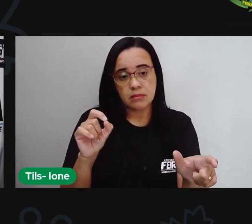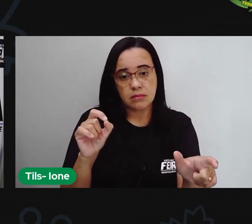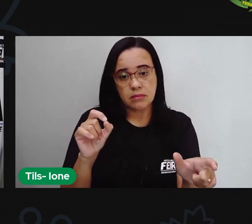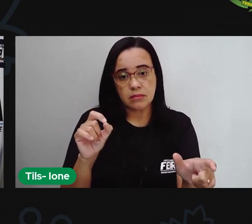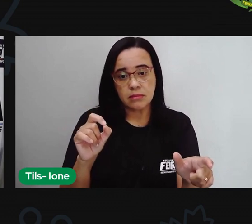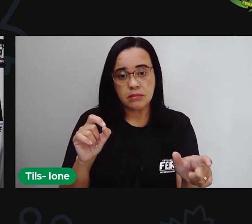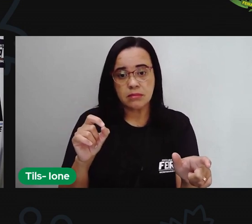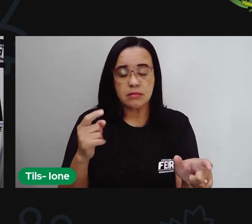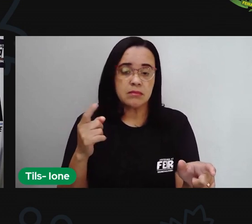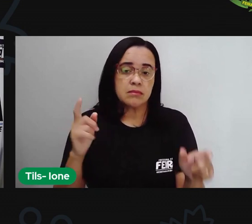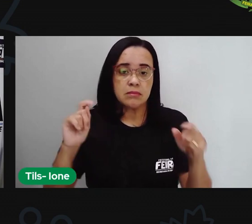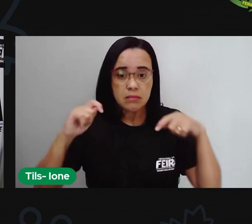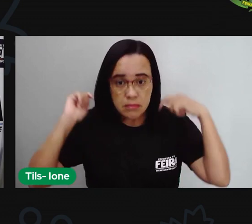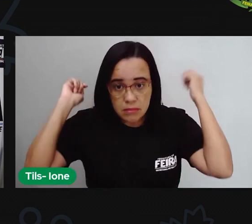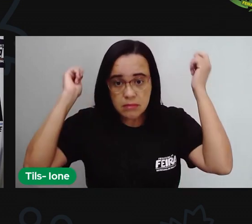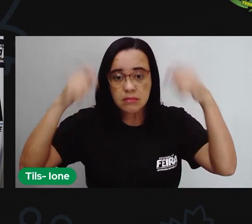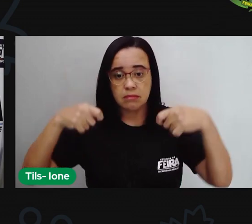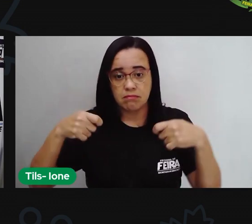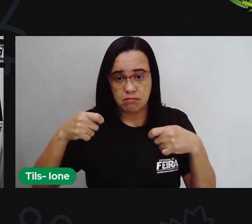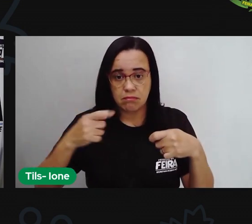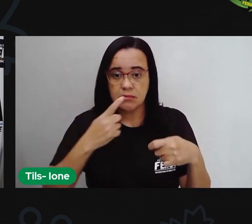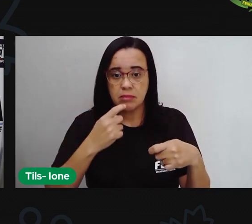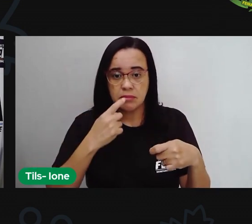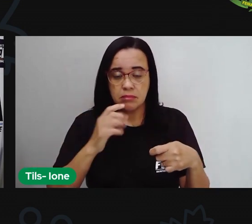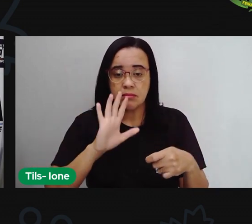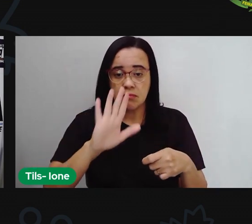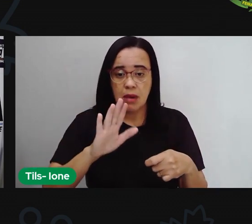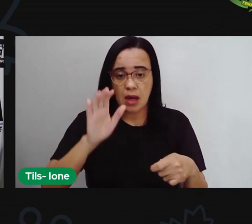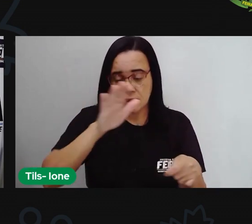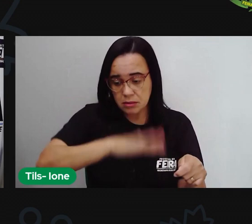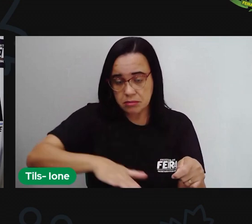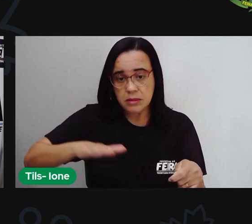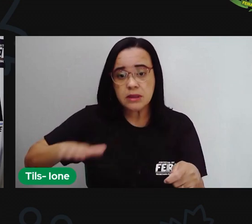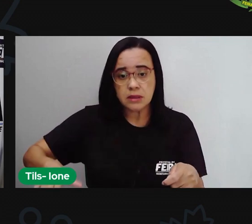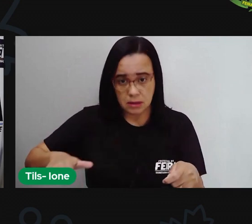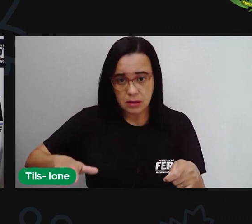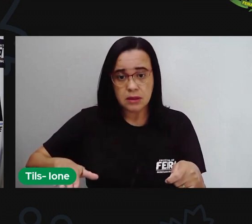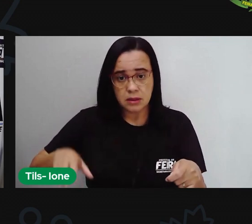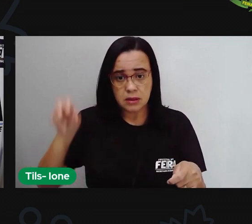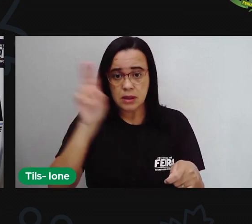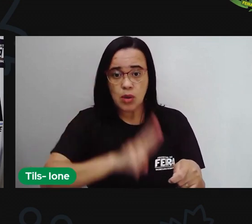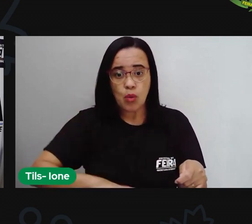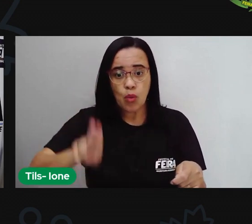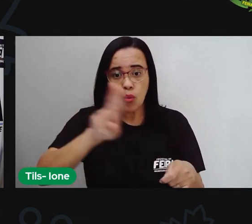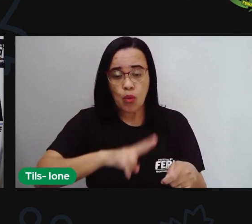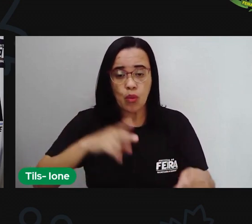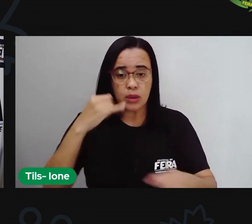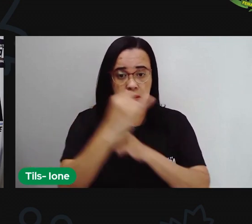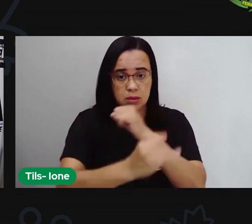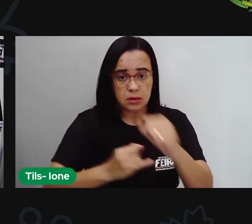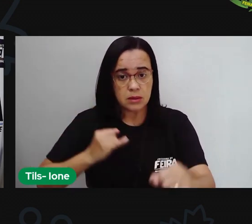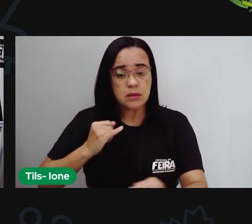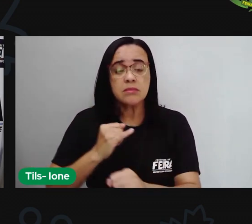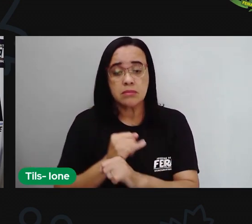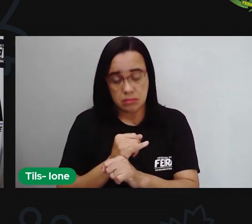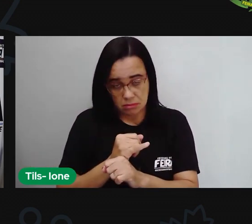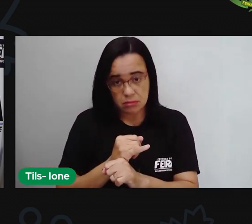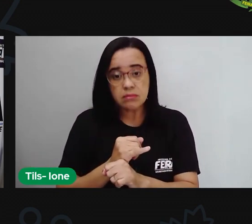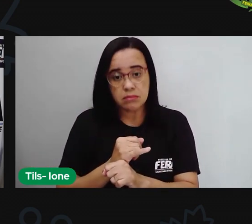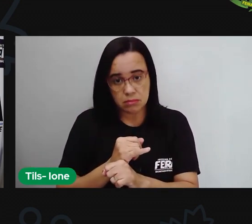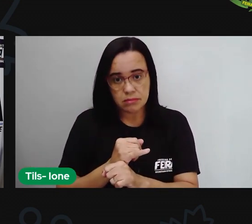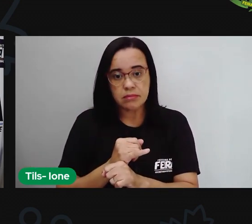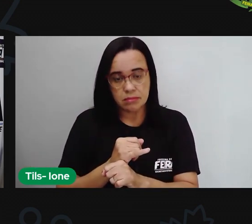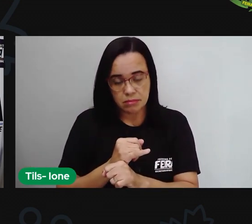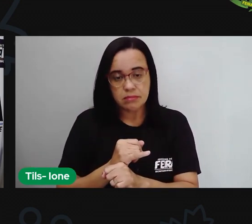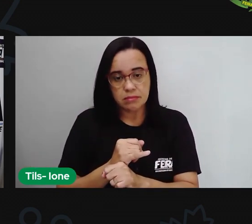Chapeuzinho Vermelho é uma criança ou uma adolescente que está aí usando a internet nesses últimos dias mais do que nos outros